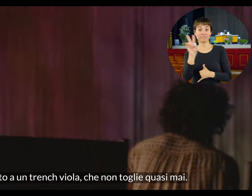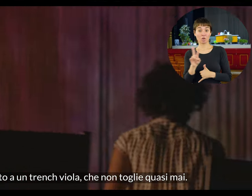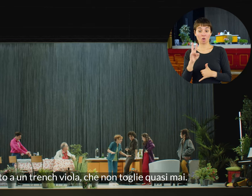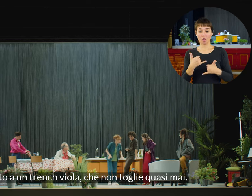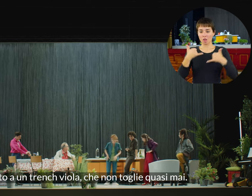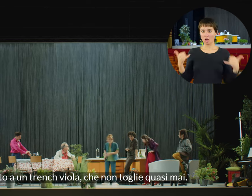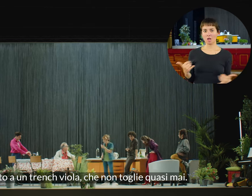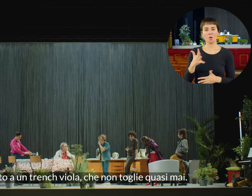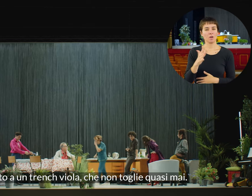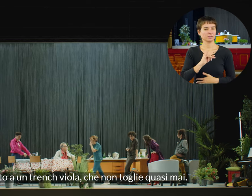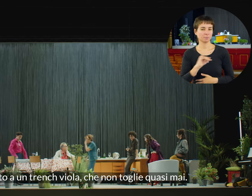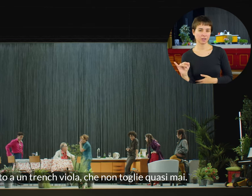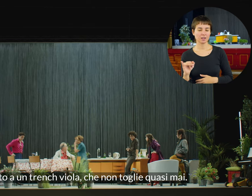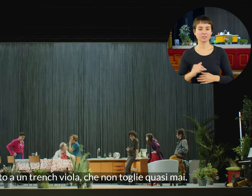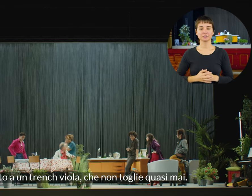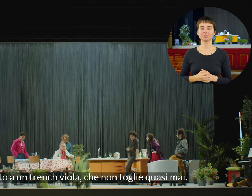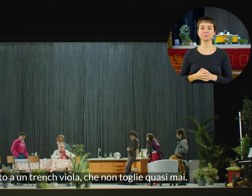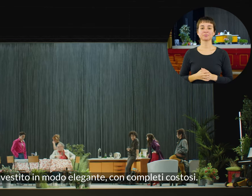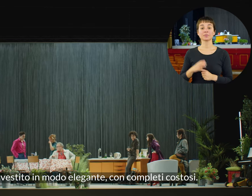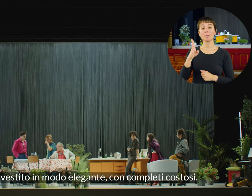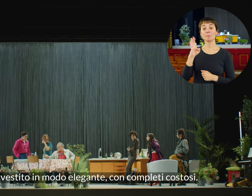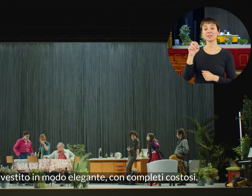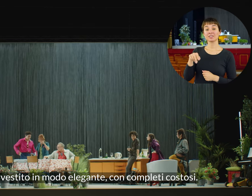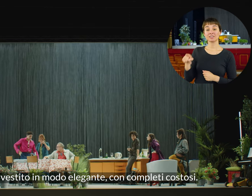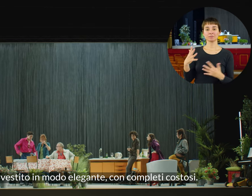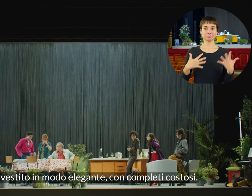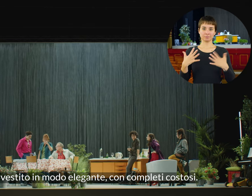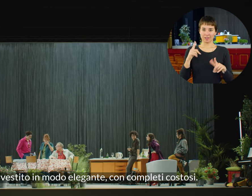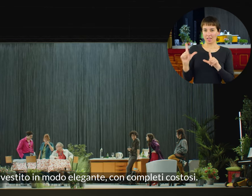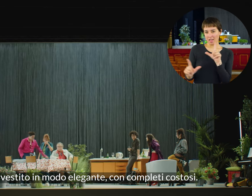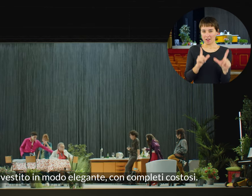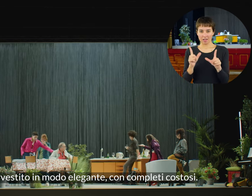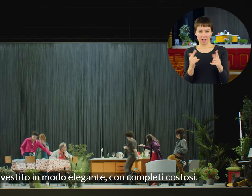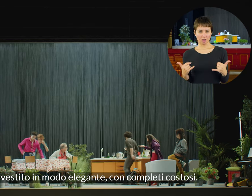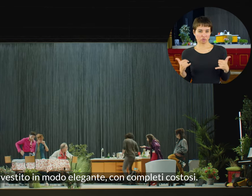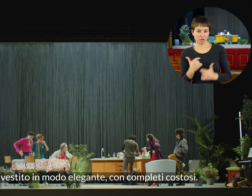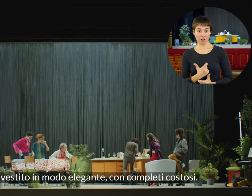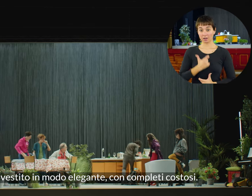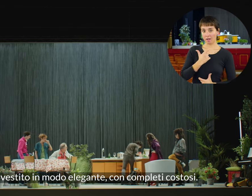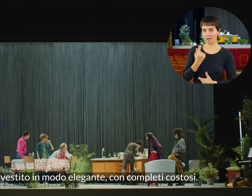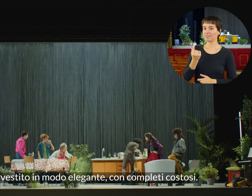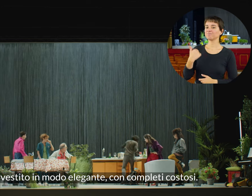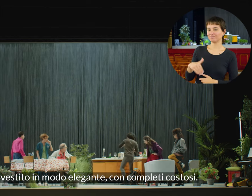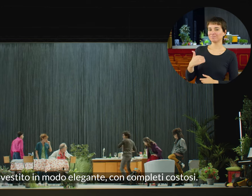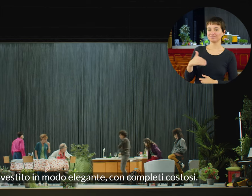trench viola che non toglie quasi mai. Ben è vestito in modo elegante con completi costosi.